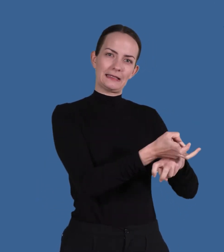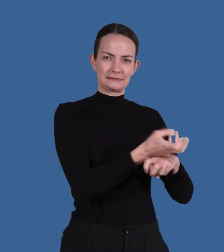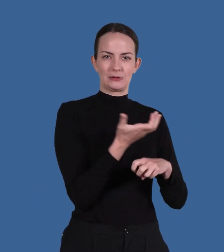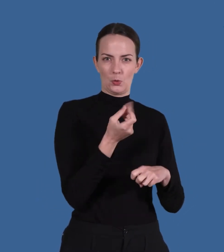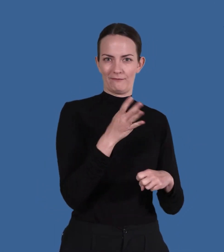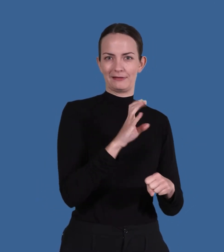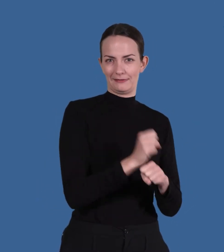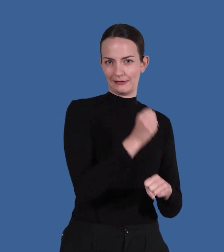prov